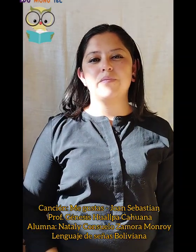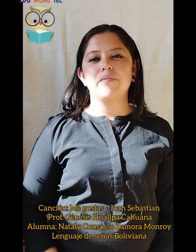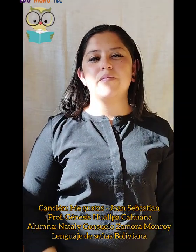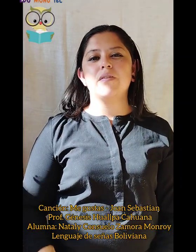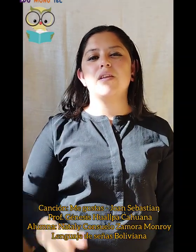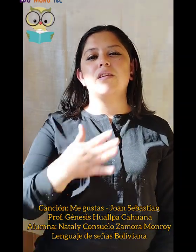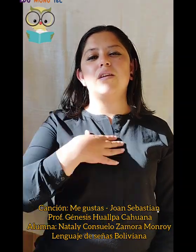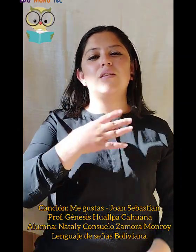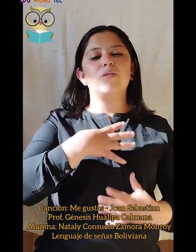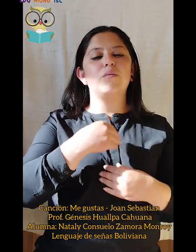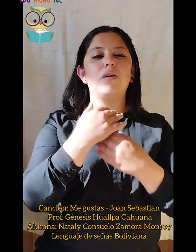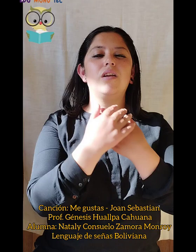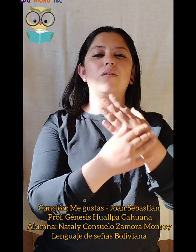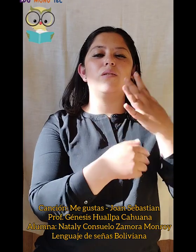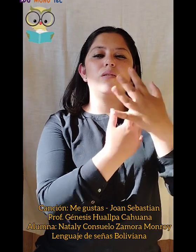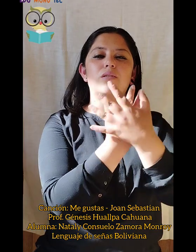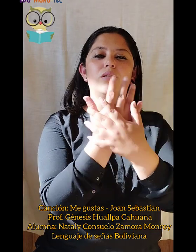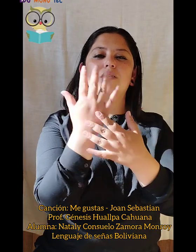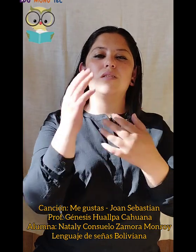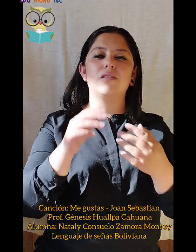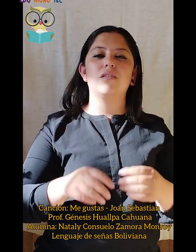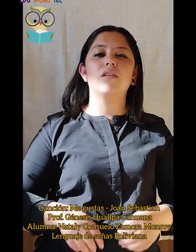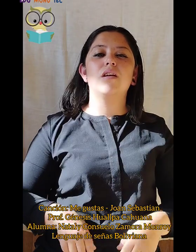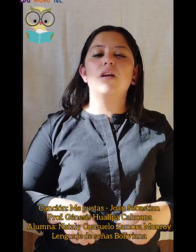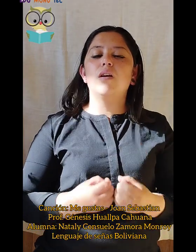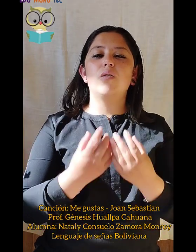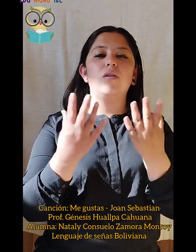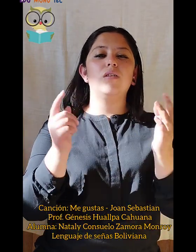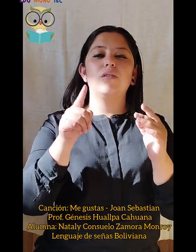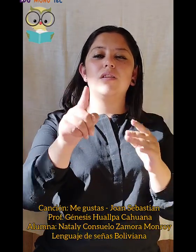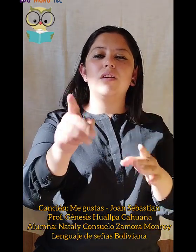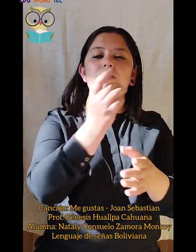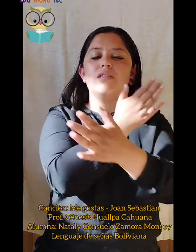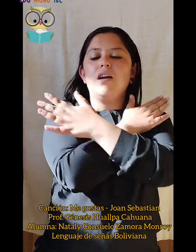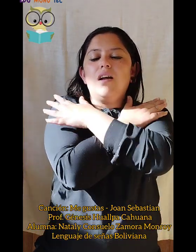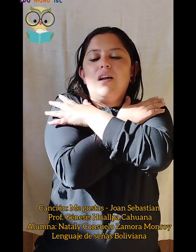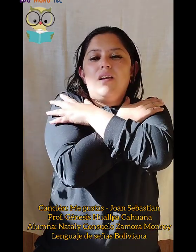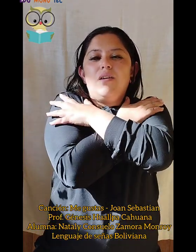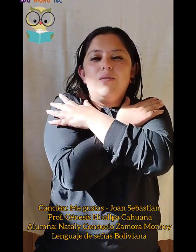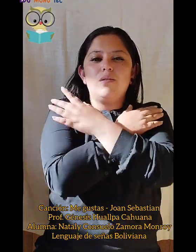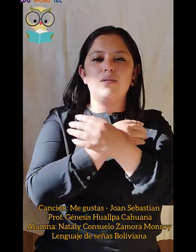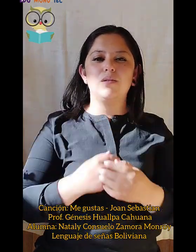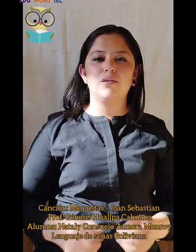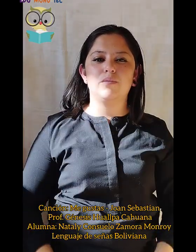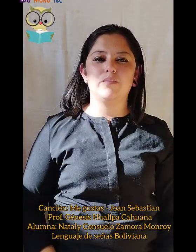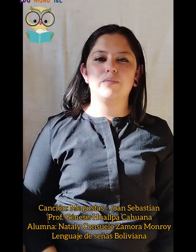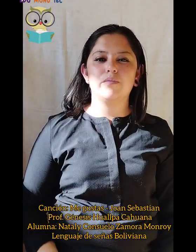Me gustan tus manos cuando te saludo